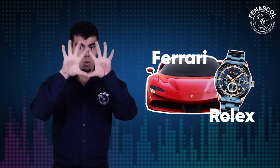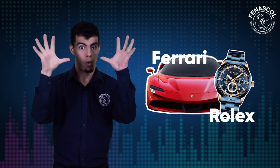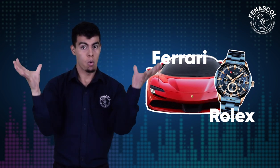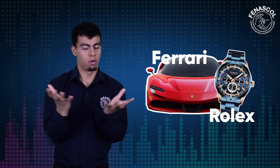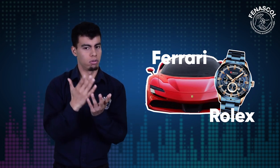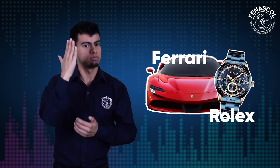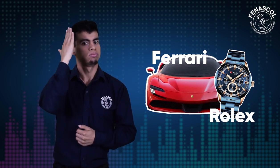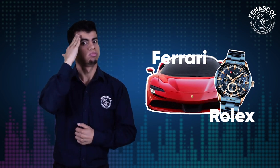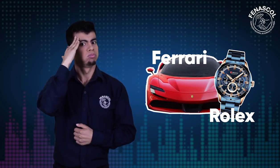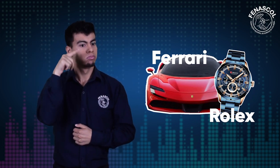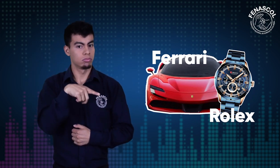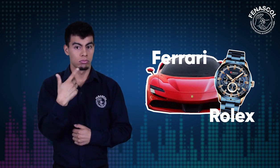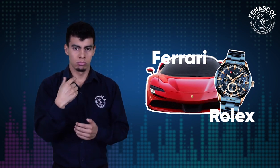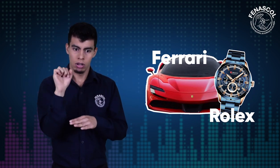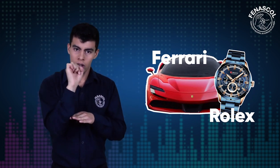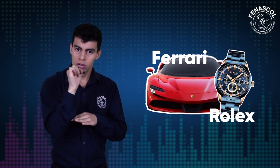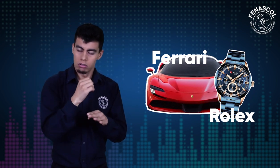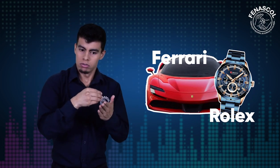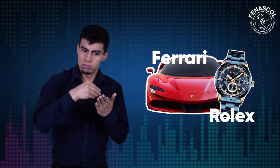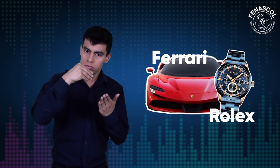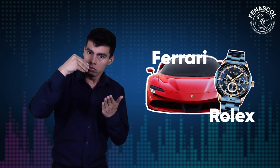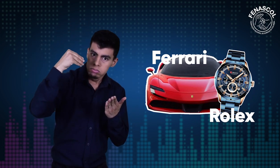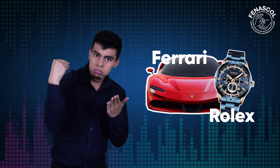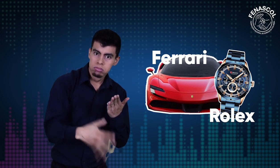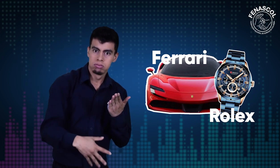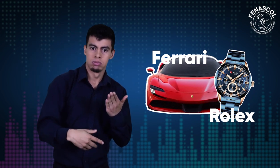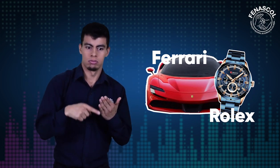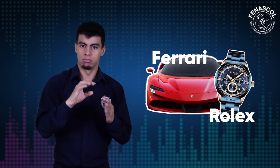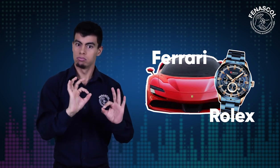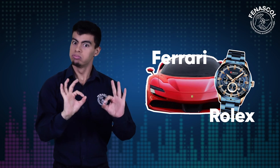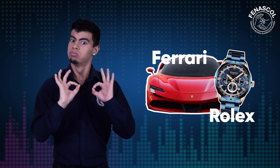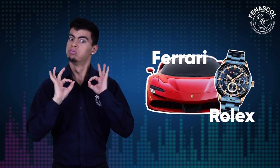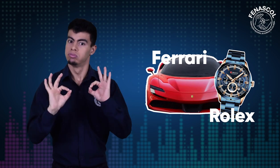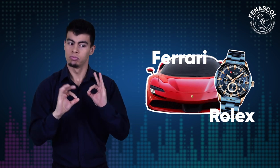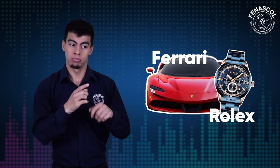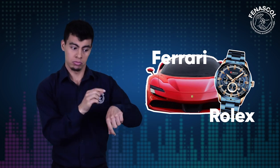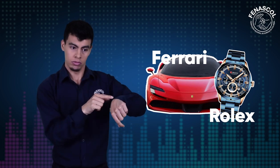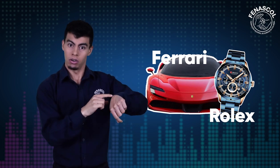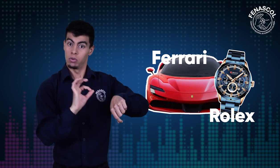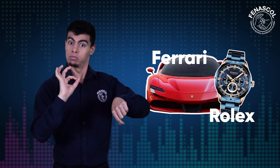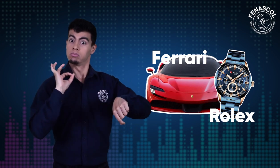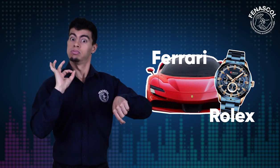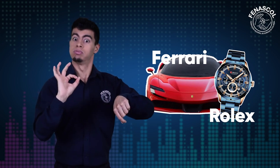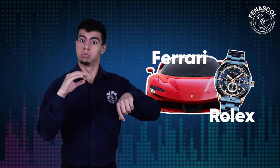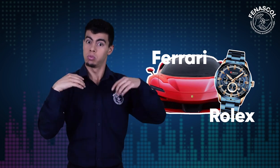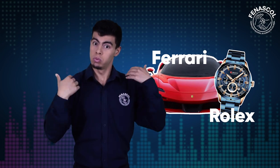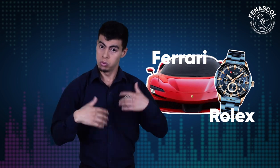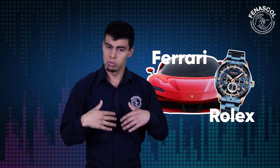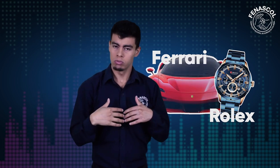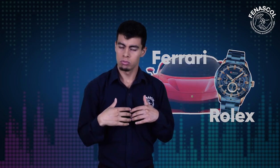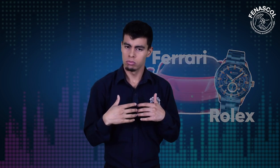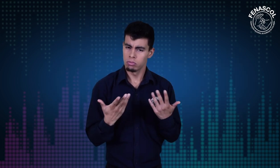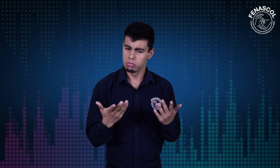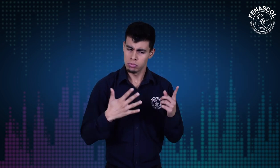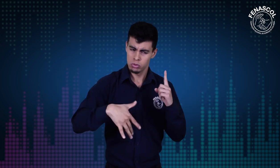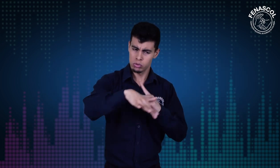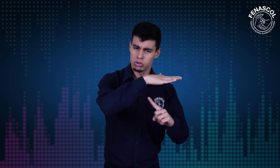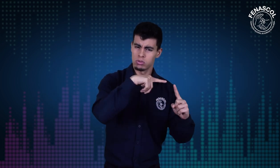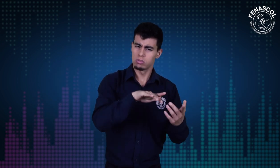En el mundo se le reconoce como un carro bastante costoso y un reloj muy elegante.